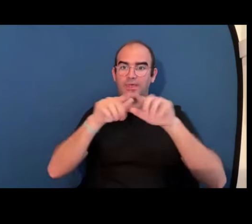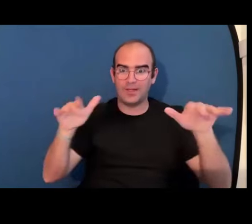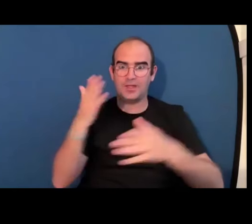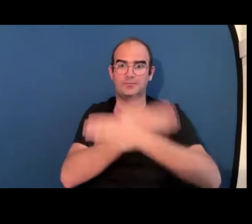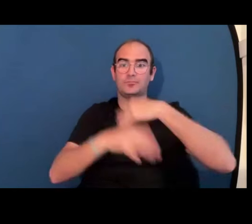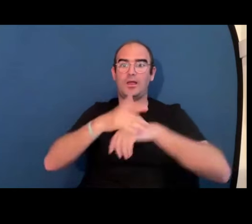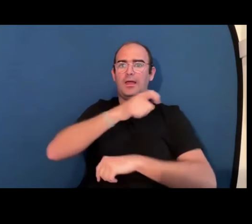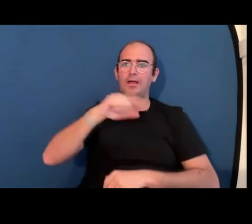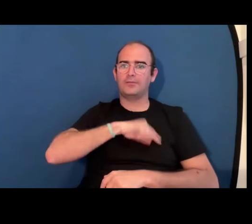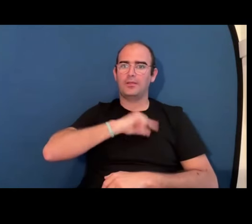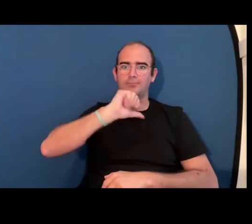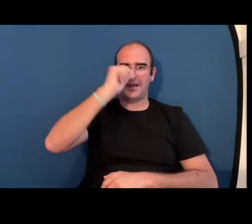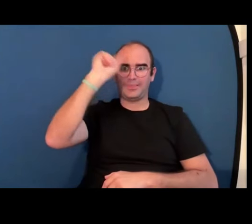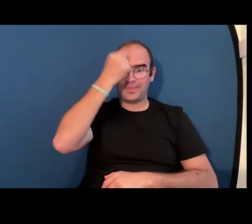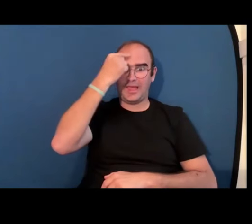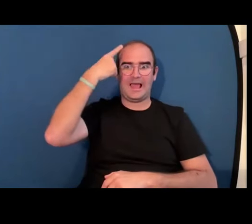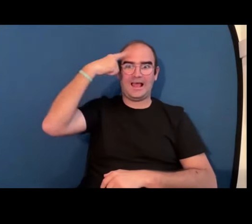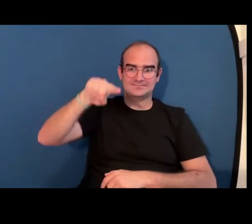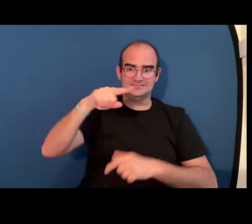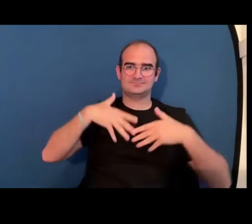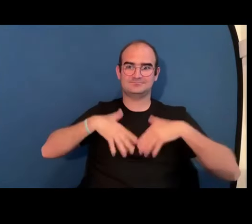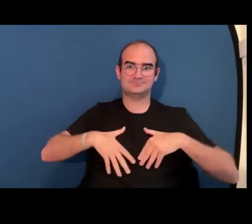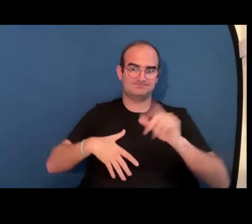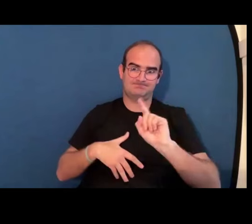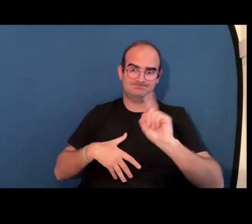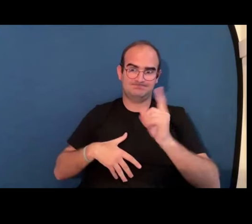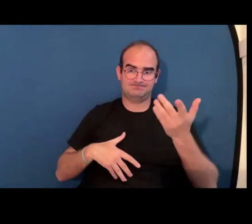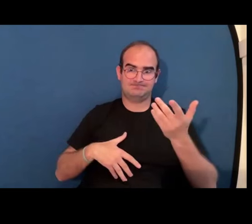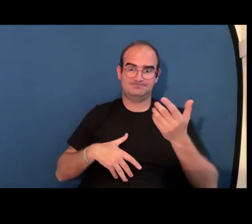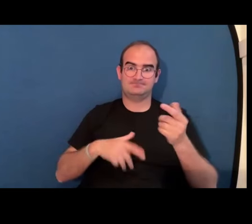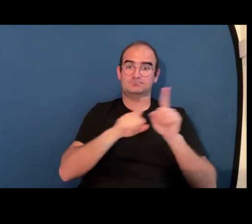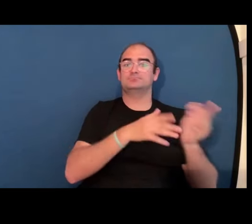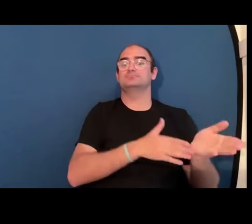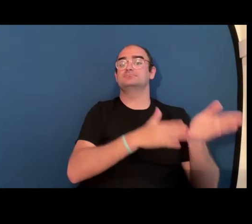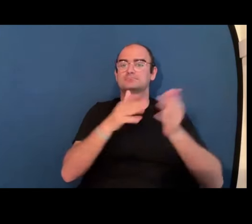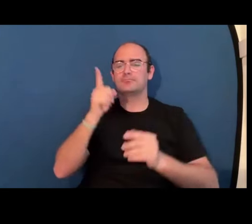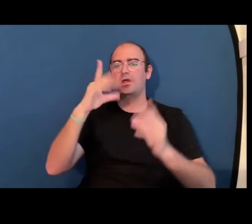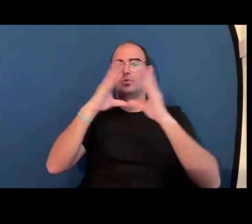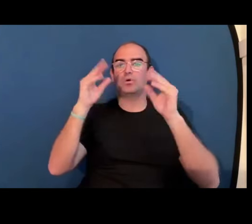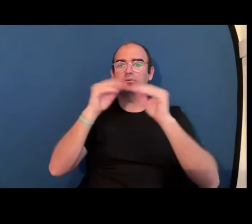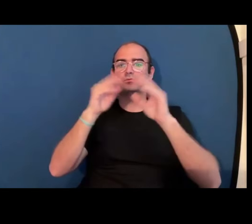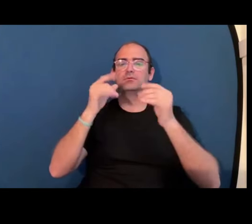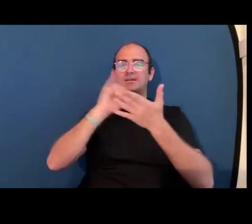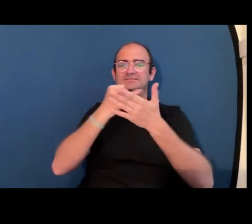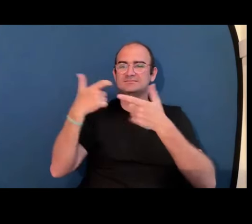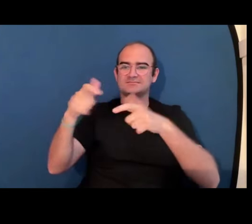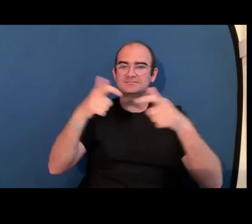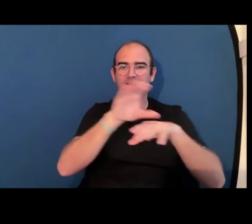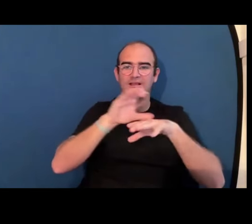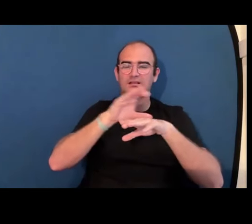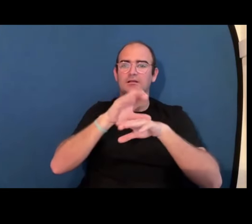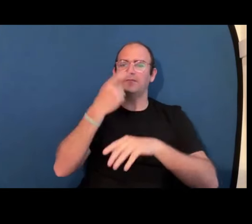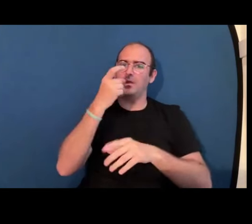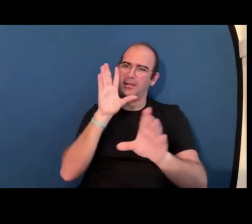las personas responsables de recursos humanos no entienden que es una discapacidad no piensan que las